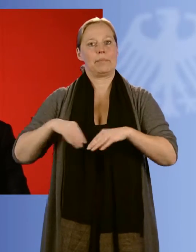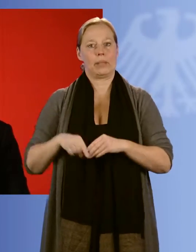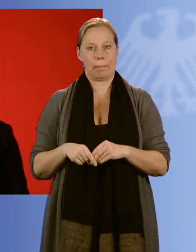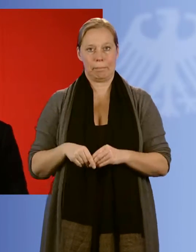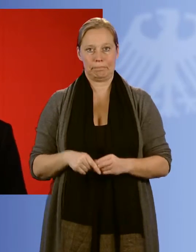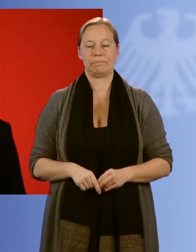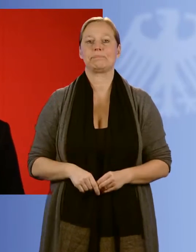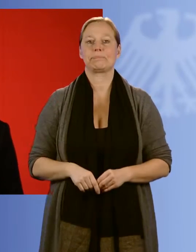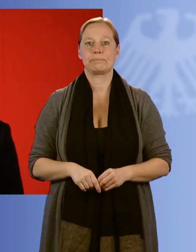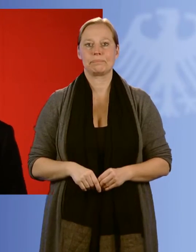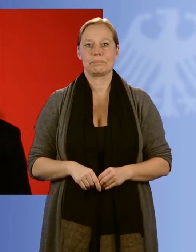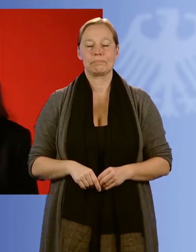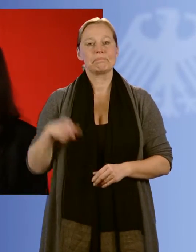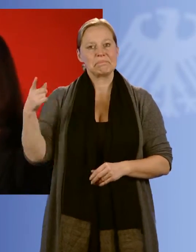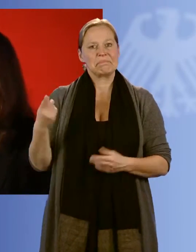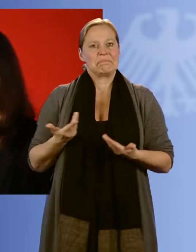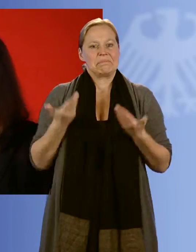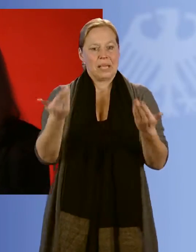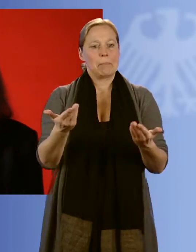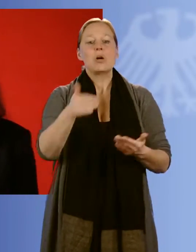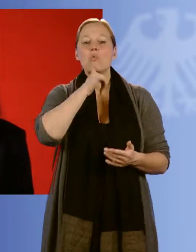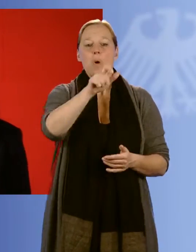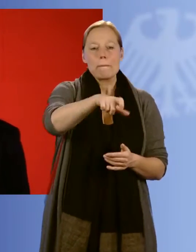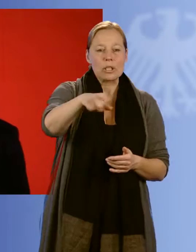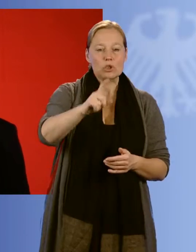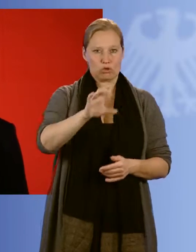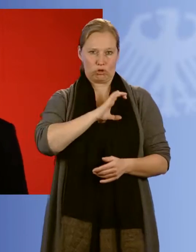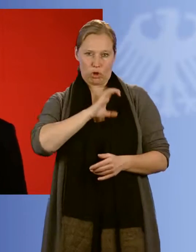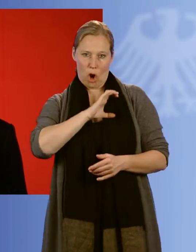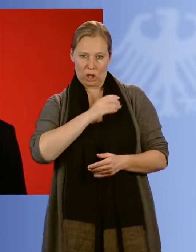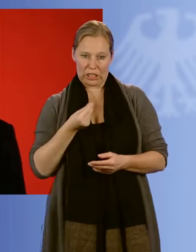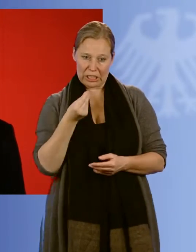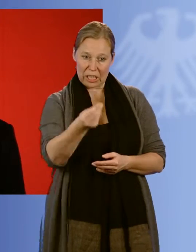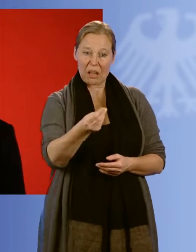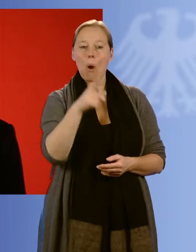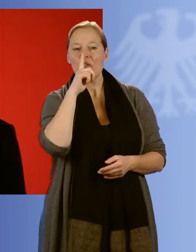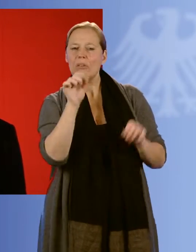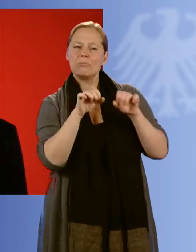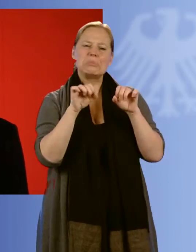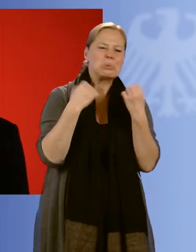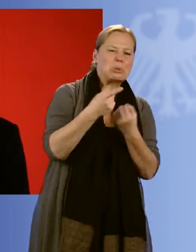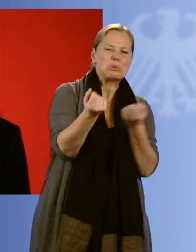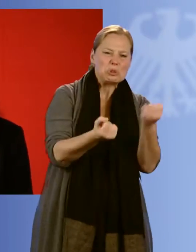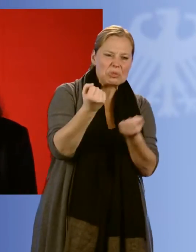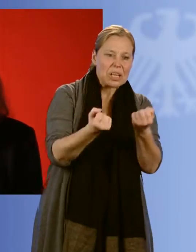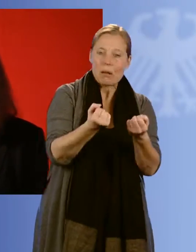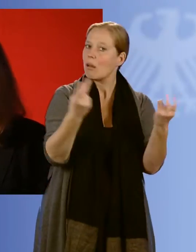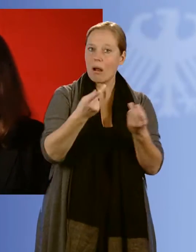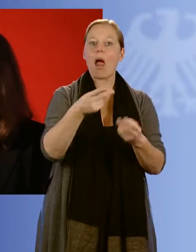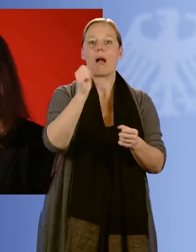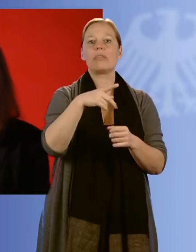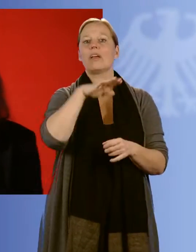abgelehnt haben. Sie geben insbesondere jungen Menschen aus schwierigen sozialen Verhältnissen die Chance, ihren eigenen